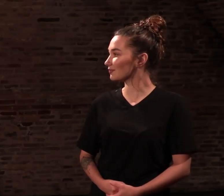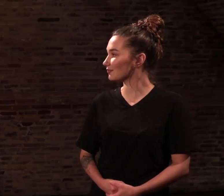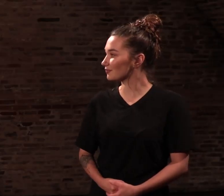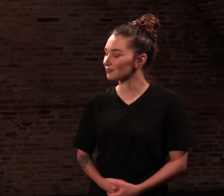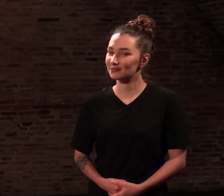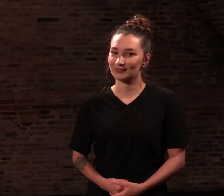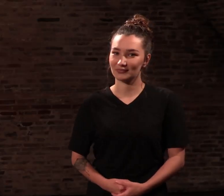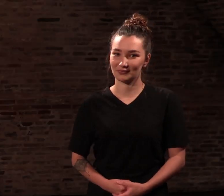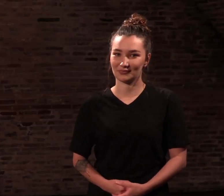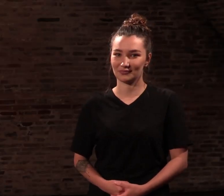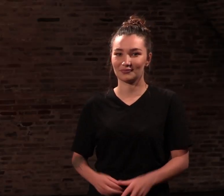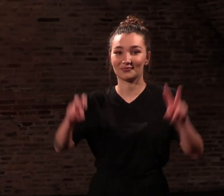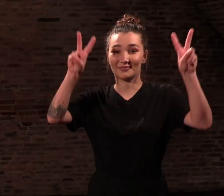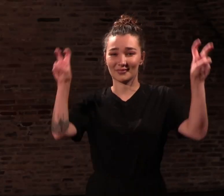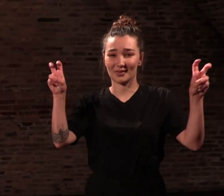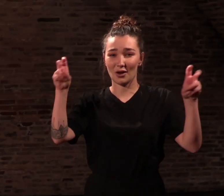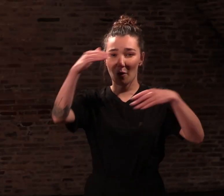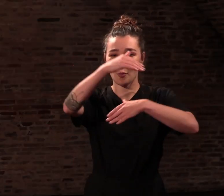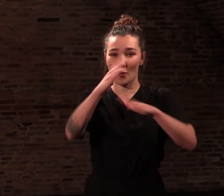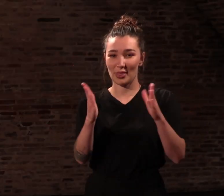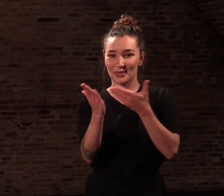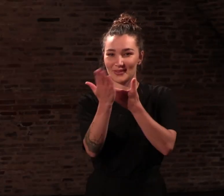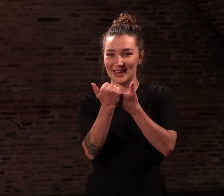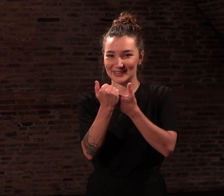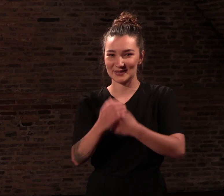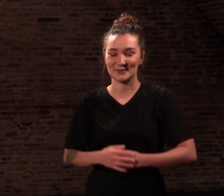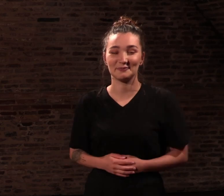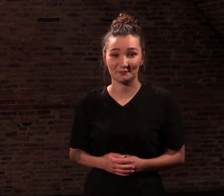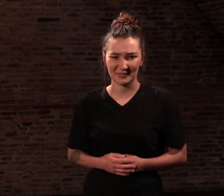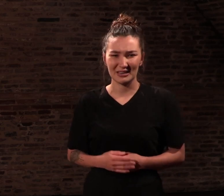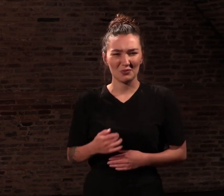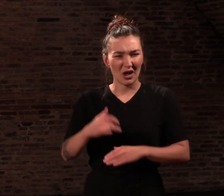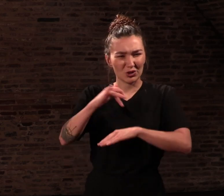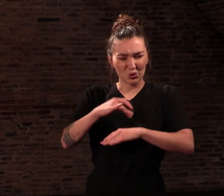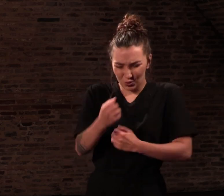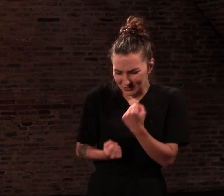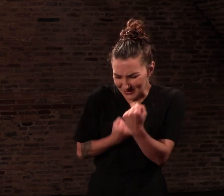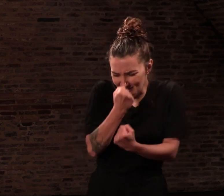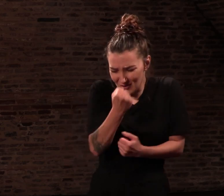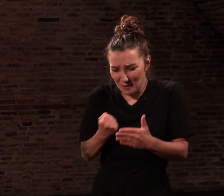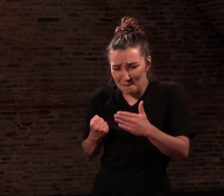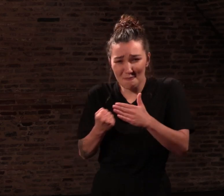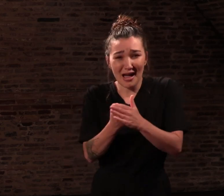La boîte aux lettres C'est devant une boîte aux lettres que j'ai le plus souffert,